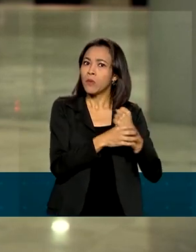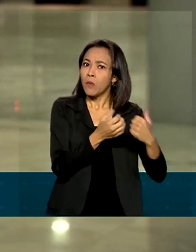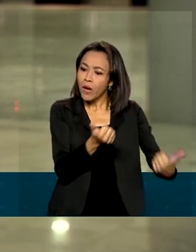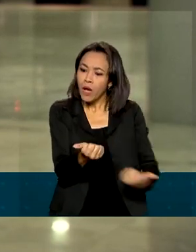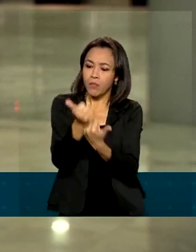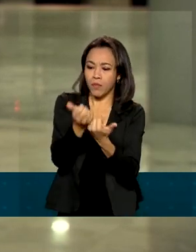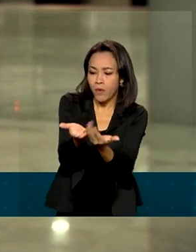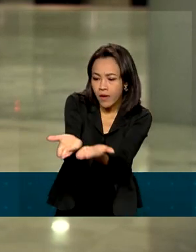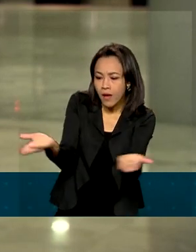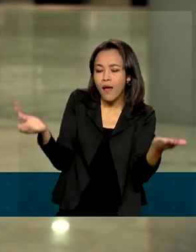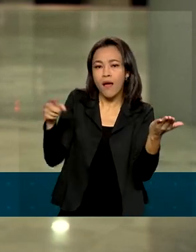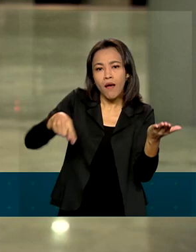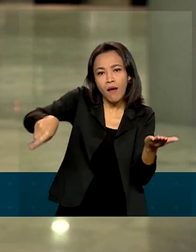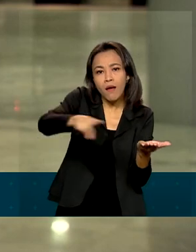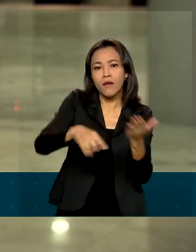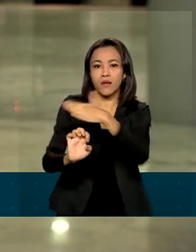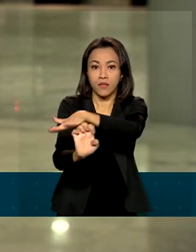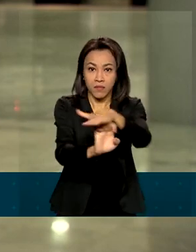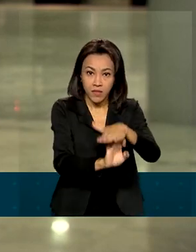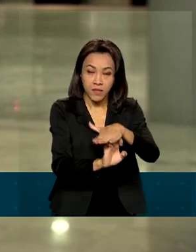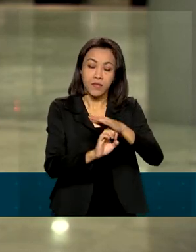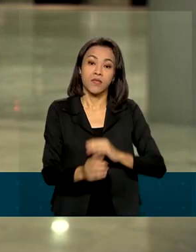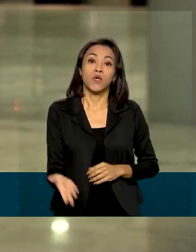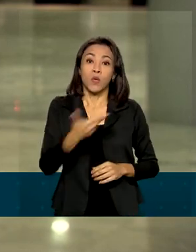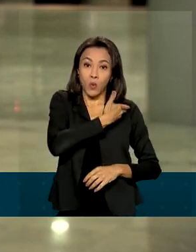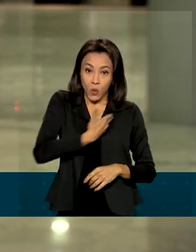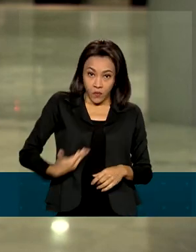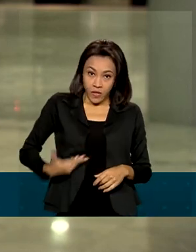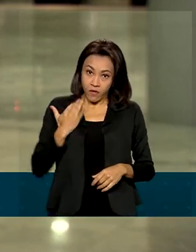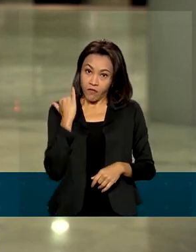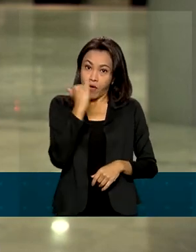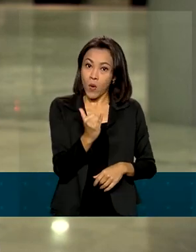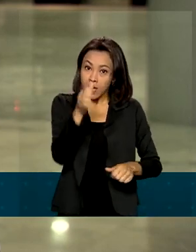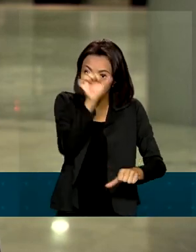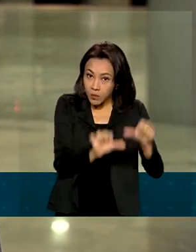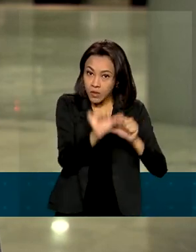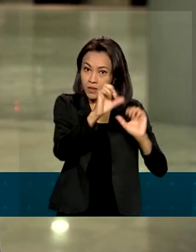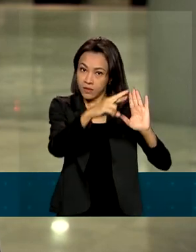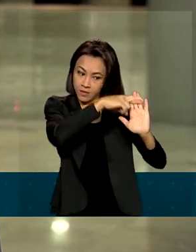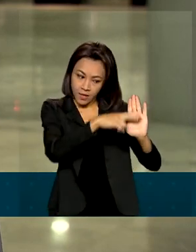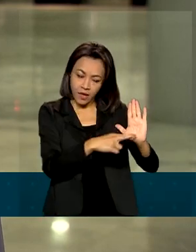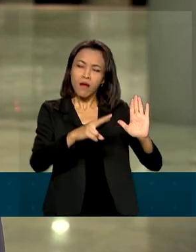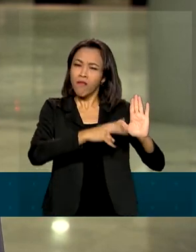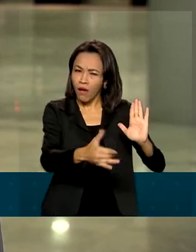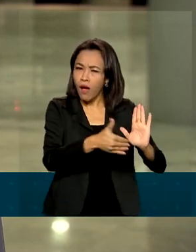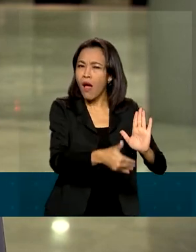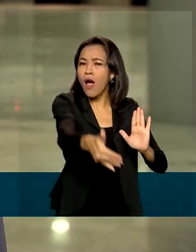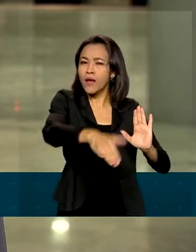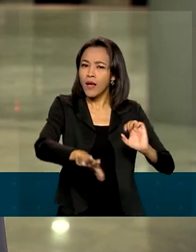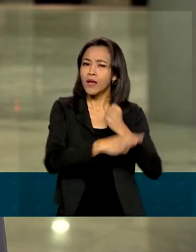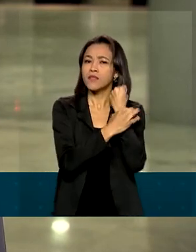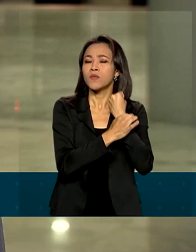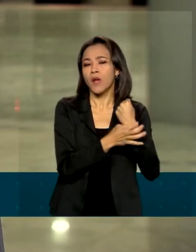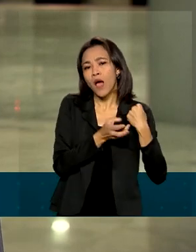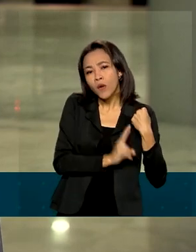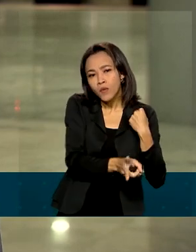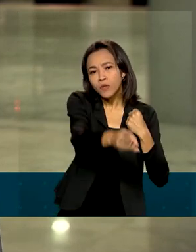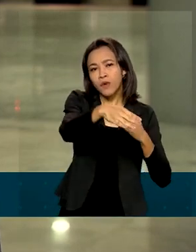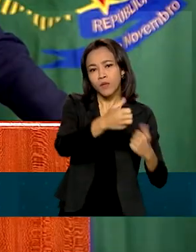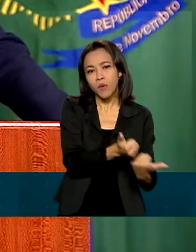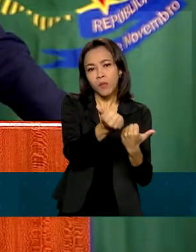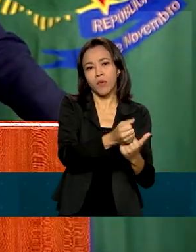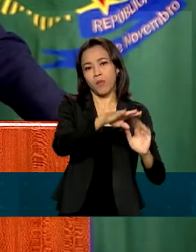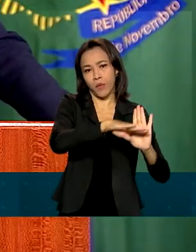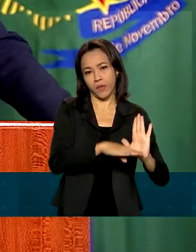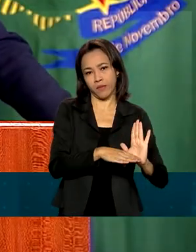o Fundo de Garantia de Operações. Segundo o governo, as mudanças devem assegurar a continuidade do programa.